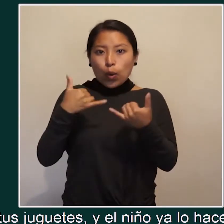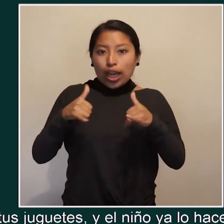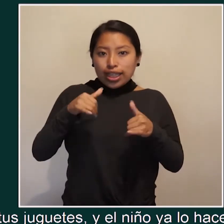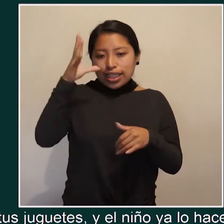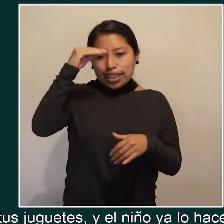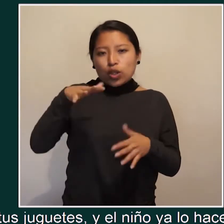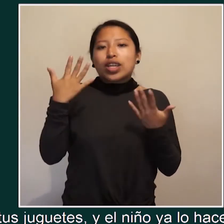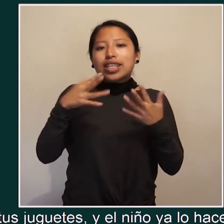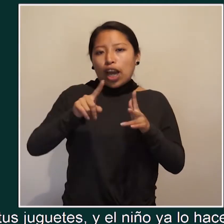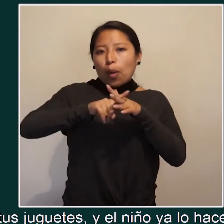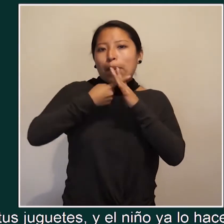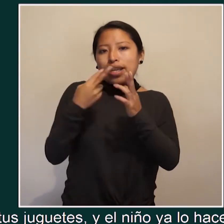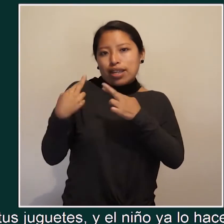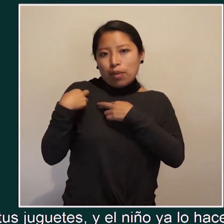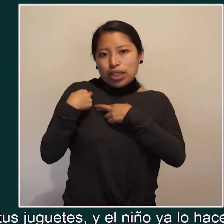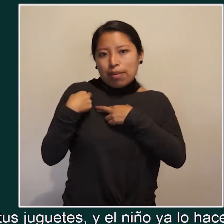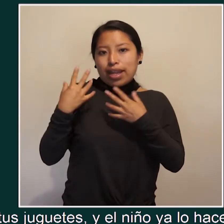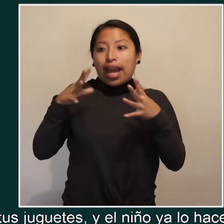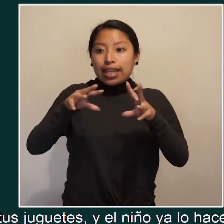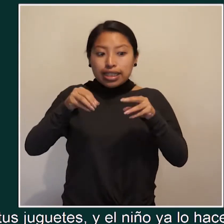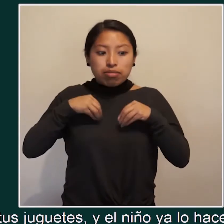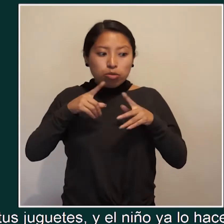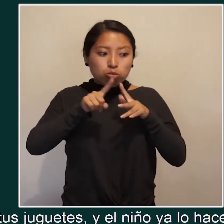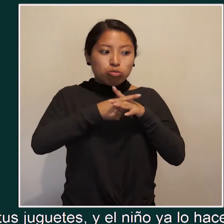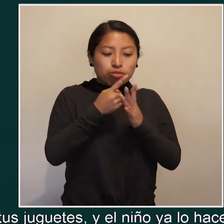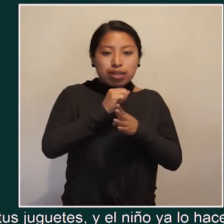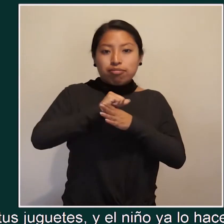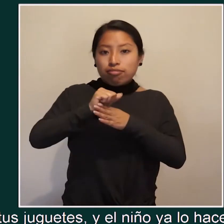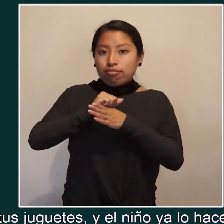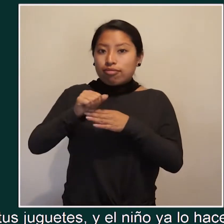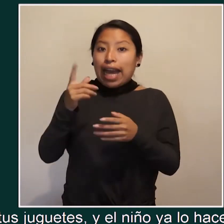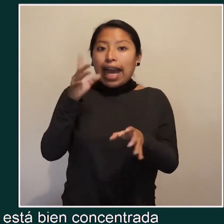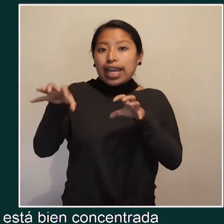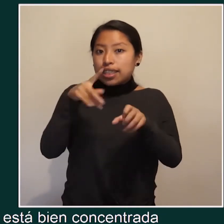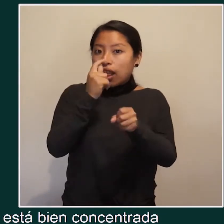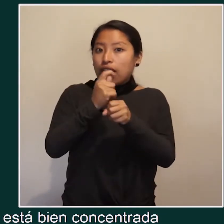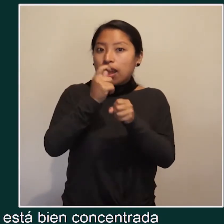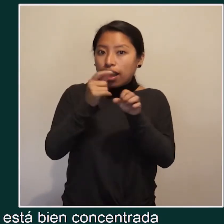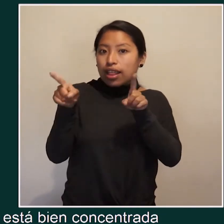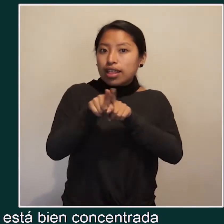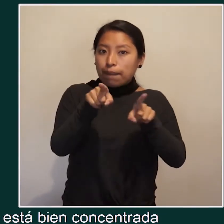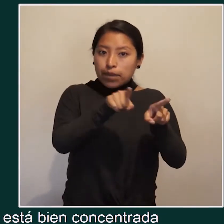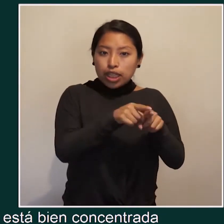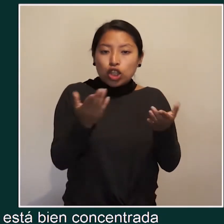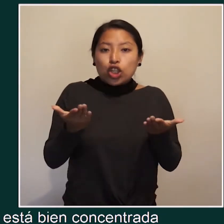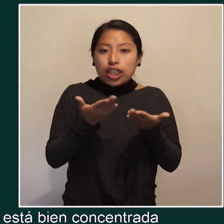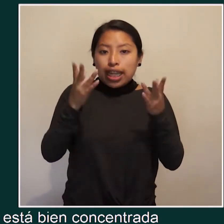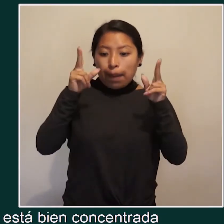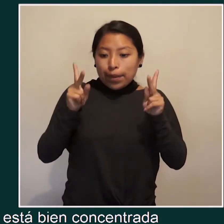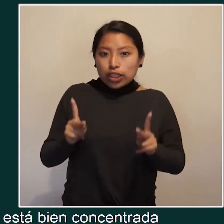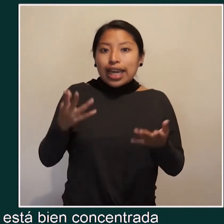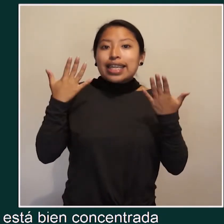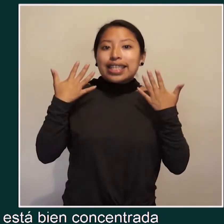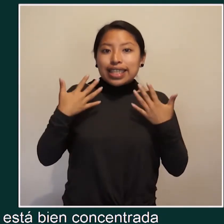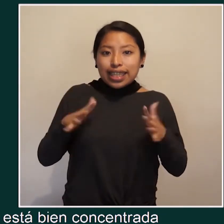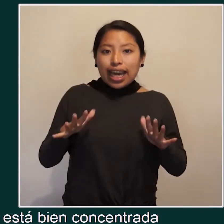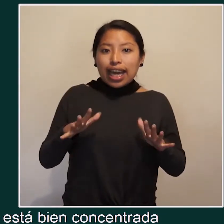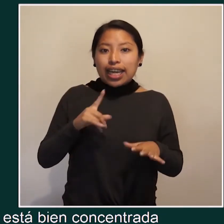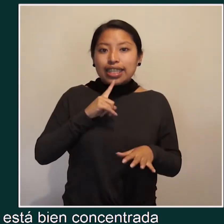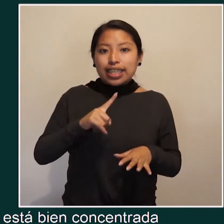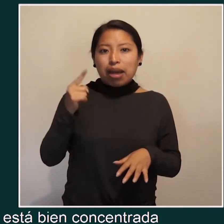está responsable, se acostumbra a ordenarlo o hacer la tarea, es cuando la persona ya esté